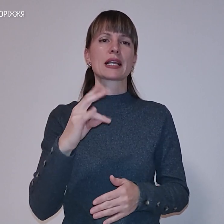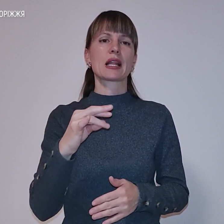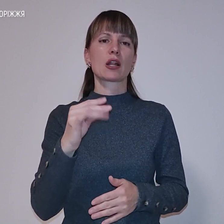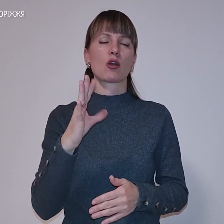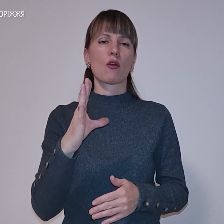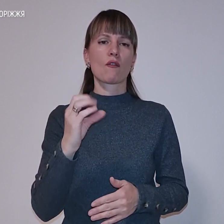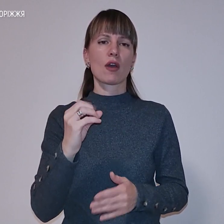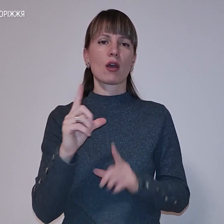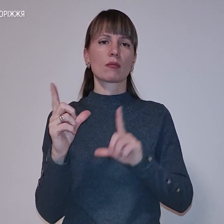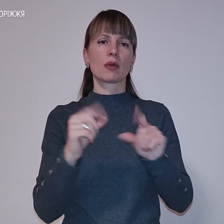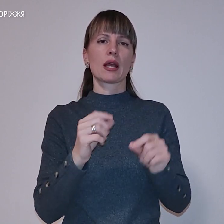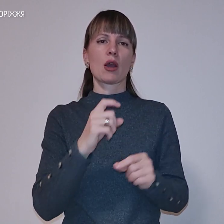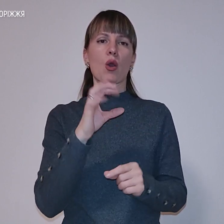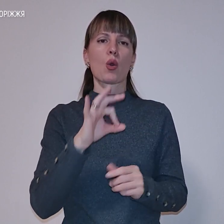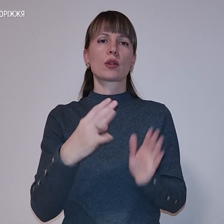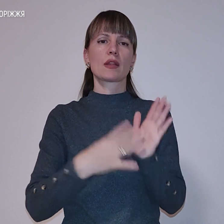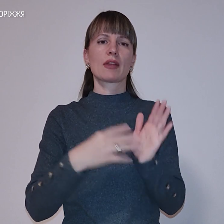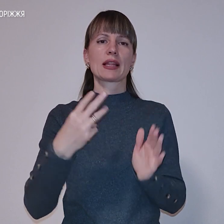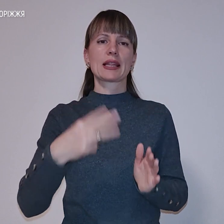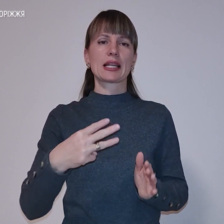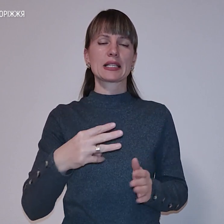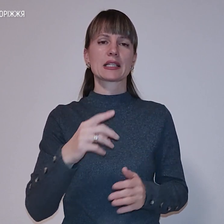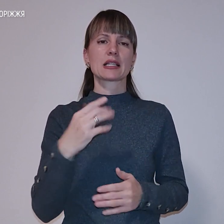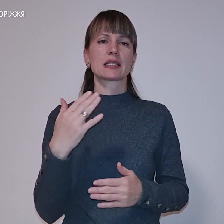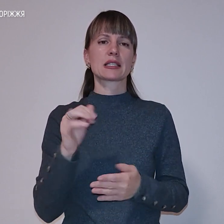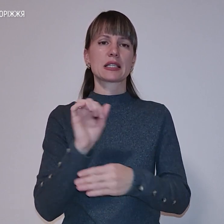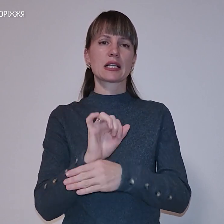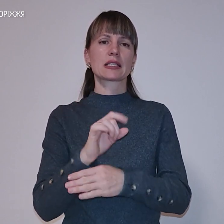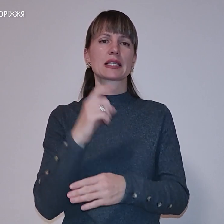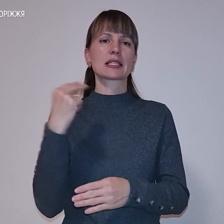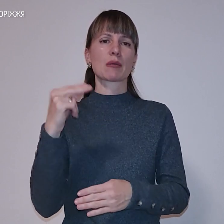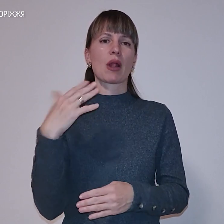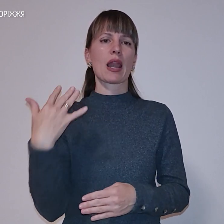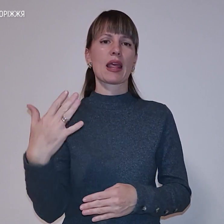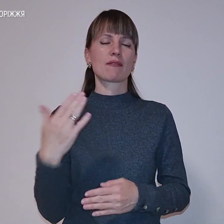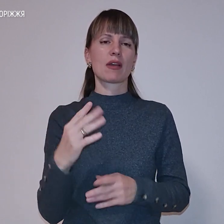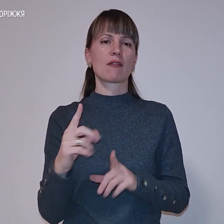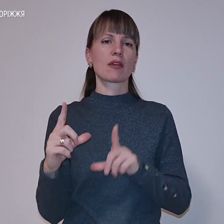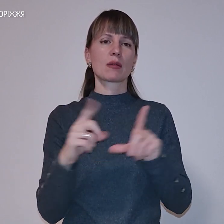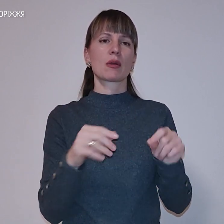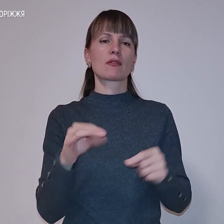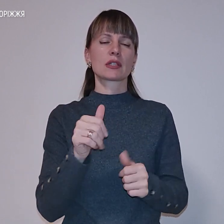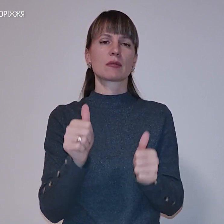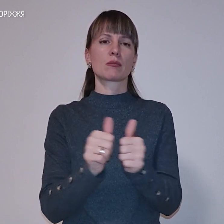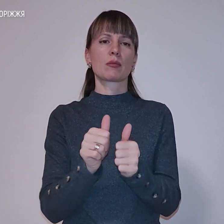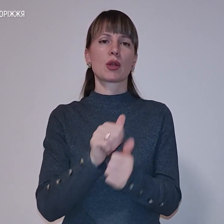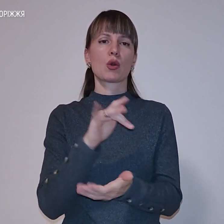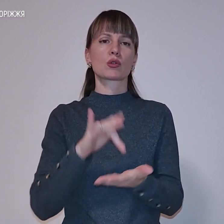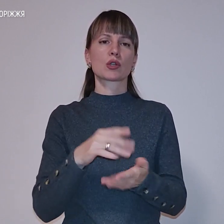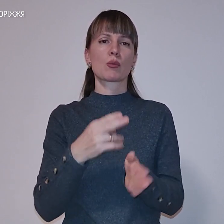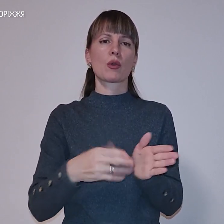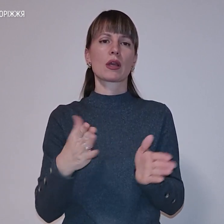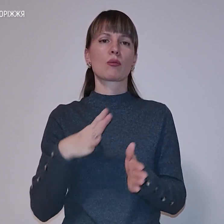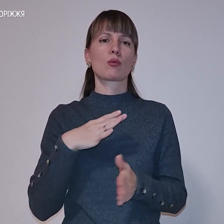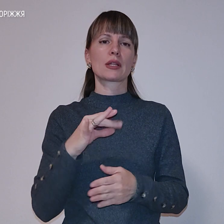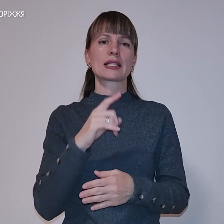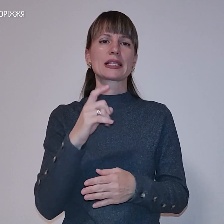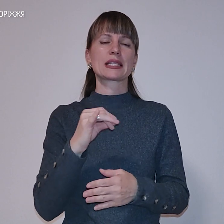.30 зі станції «Запоріжжя-Ліве». Відправлення всіх приміських поїздів, які вирушали зі станції «Запоріжжя